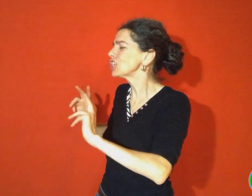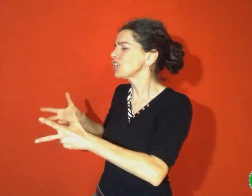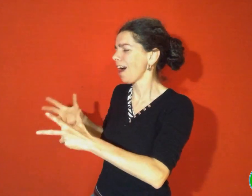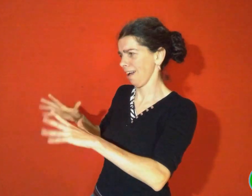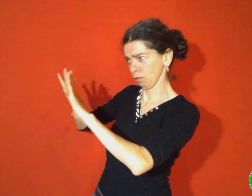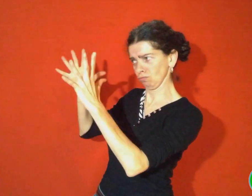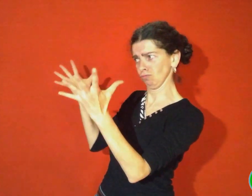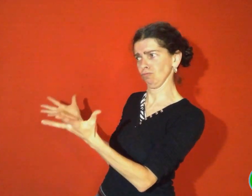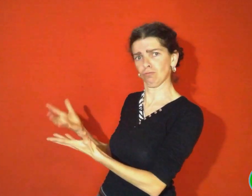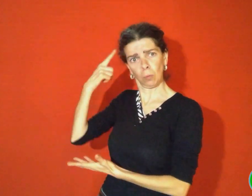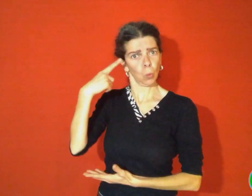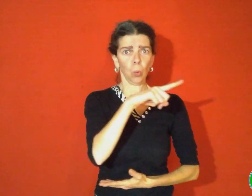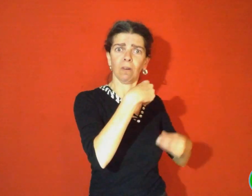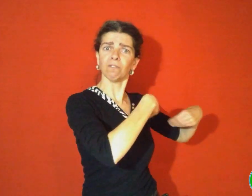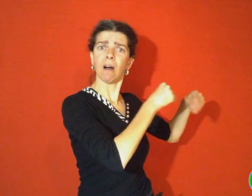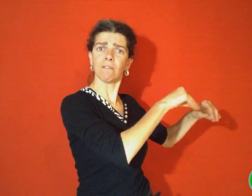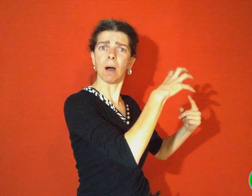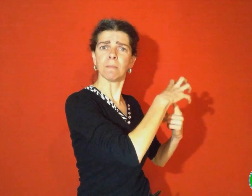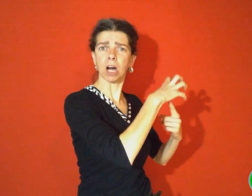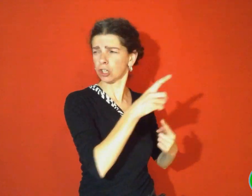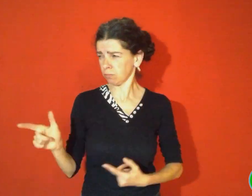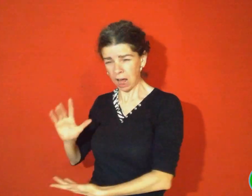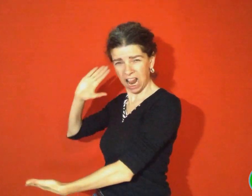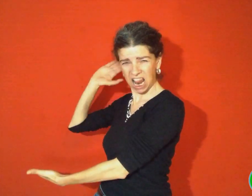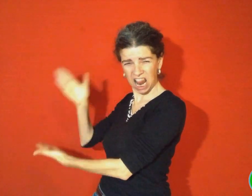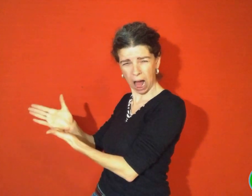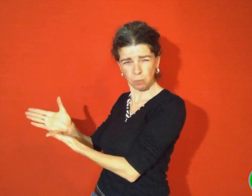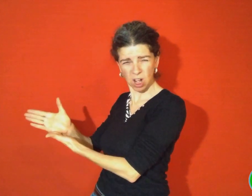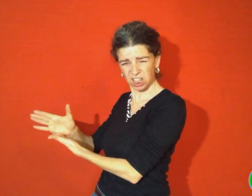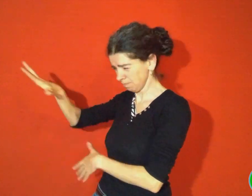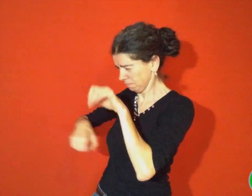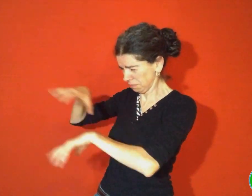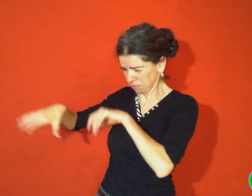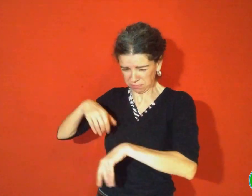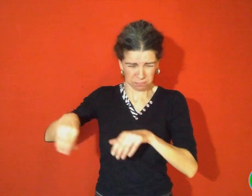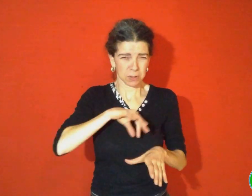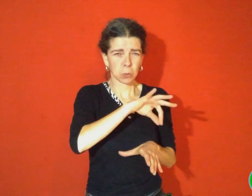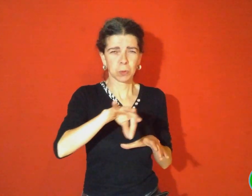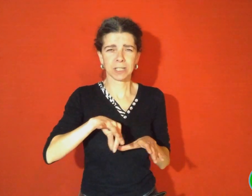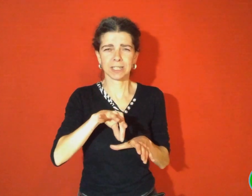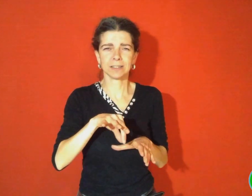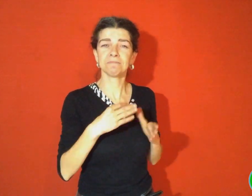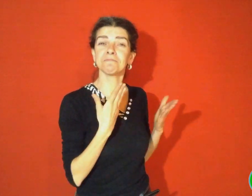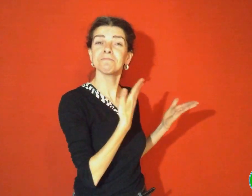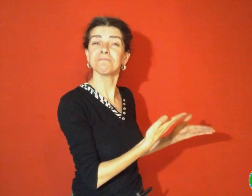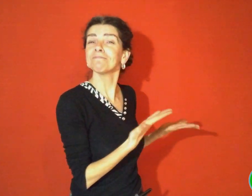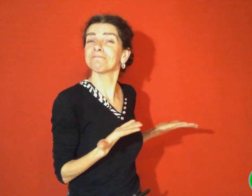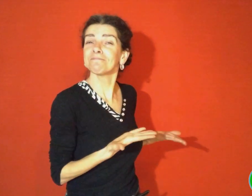qu'elle utilisa la moitié des provisions qu'elle portait au marché. Et bientôt, elle lui présenta